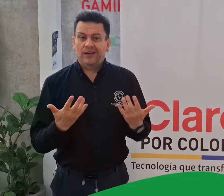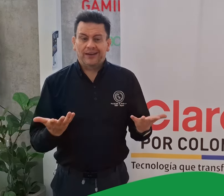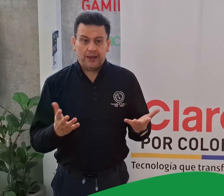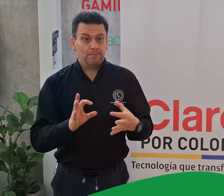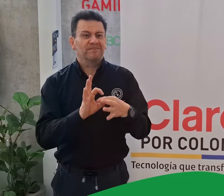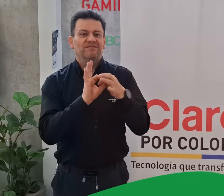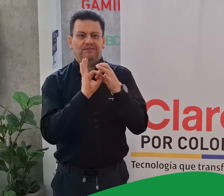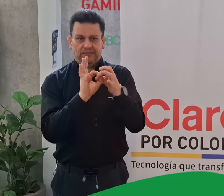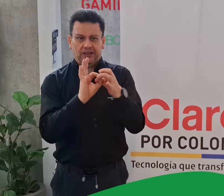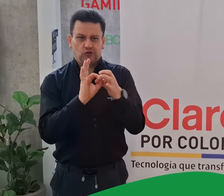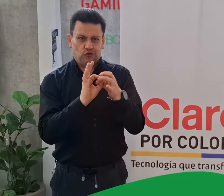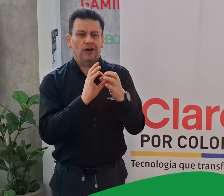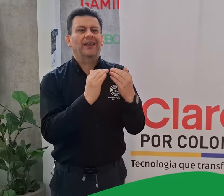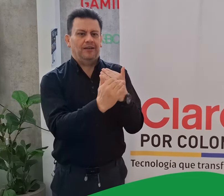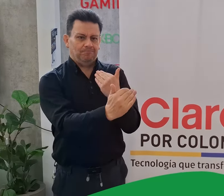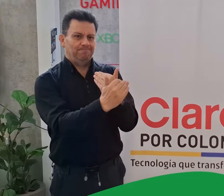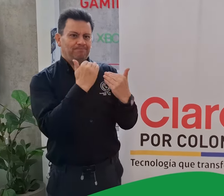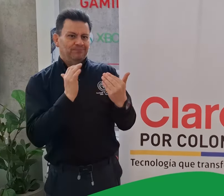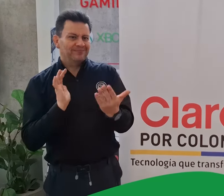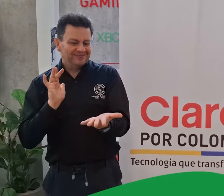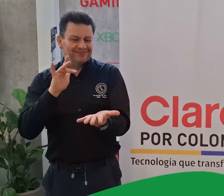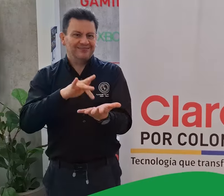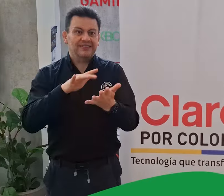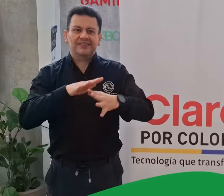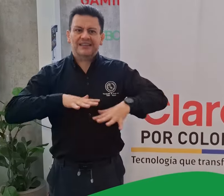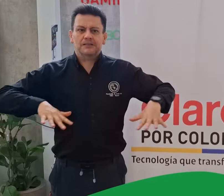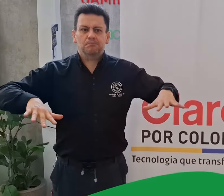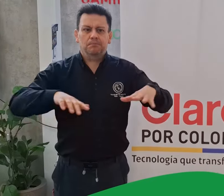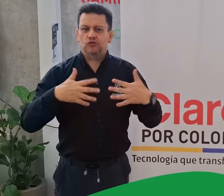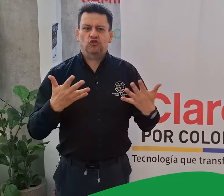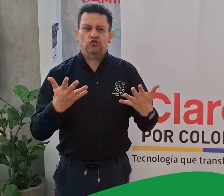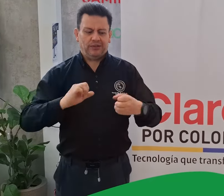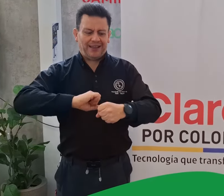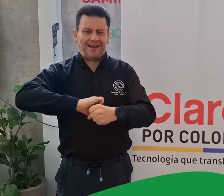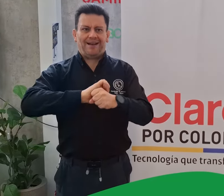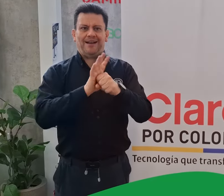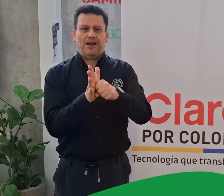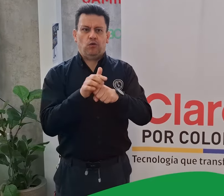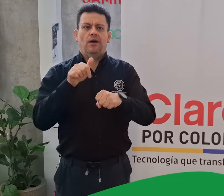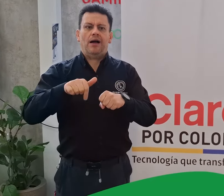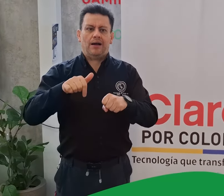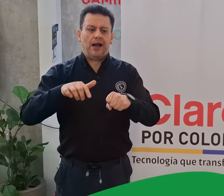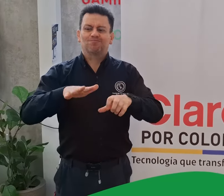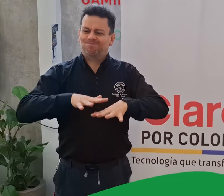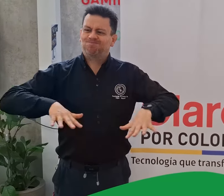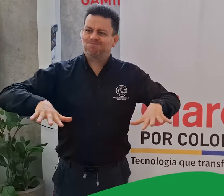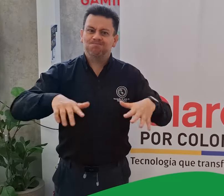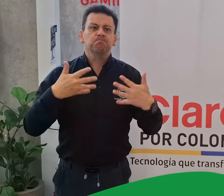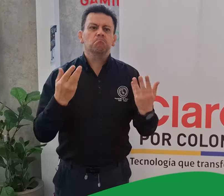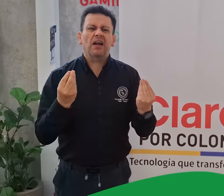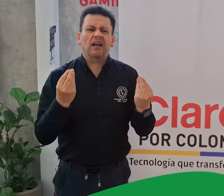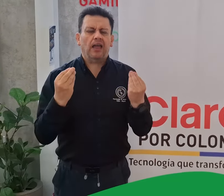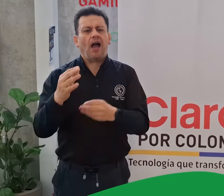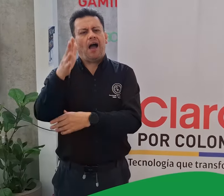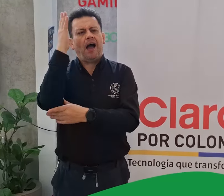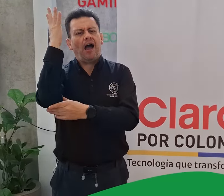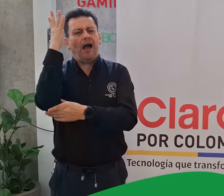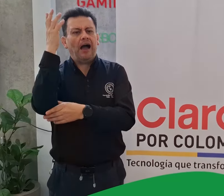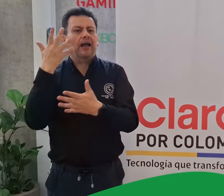El día de hoy, FENASCOL nos extendió la invitación para participar en un espacio de Claro en donde se dio a conocer